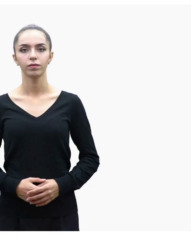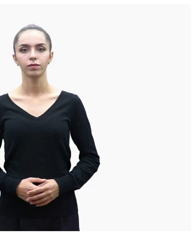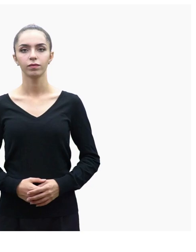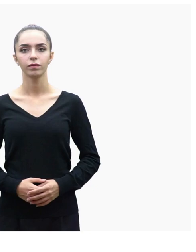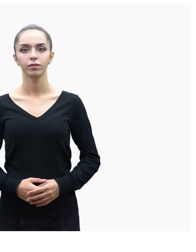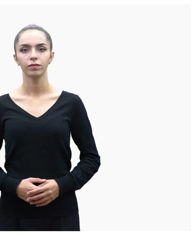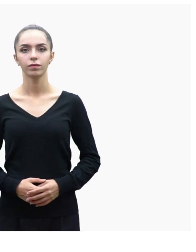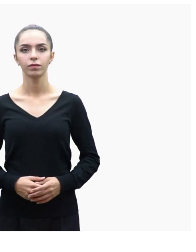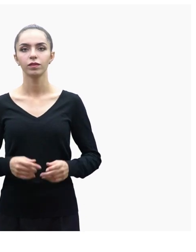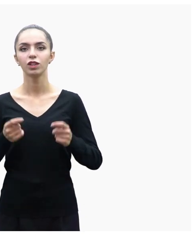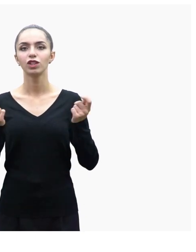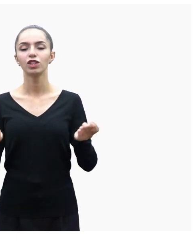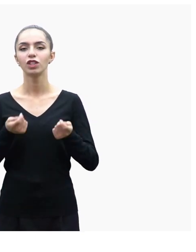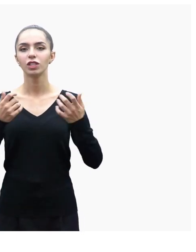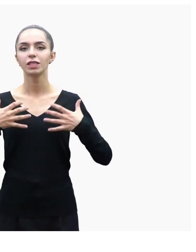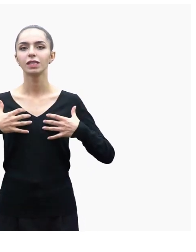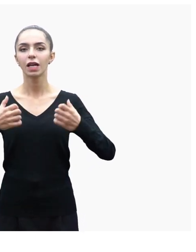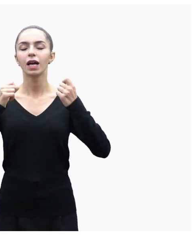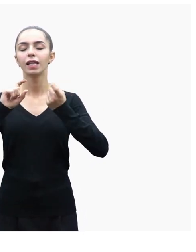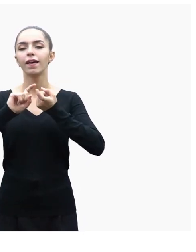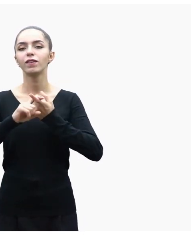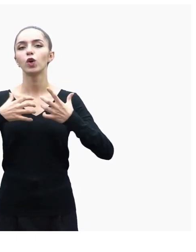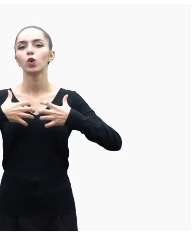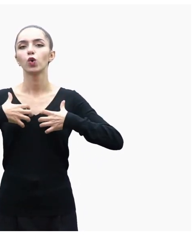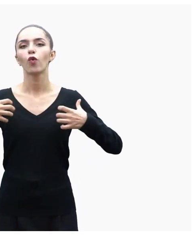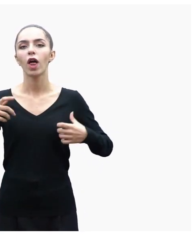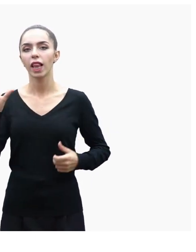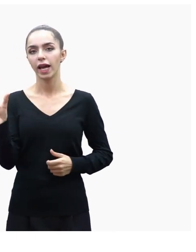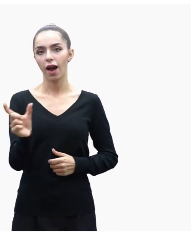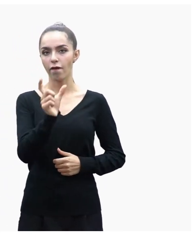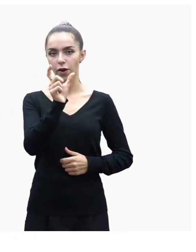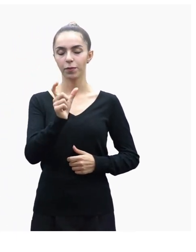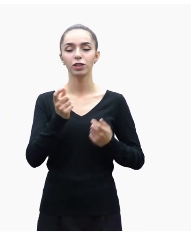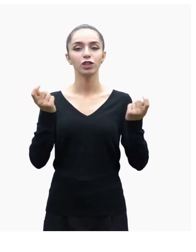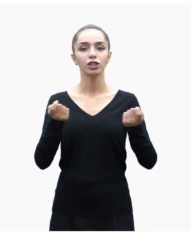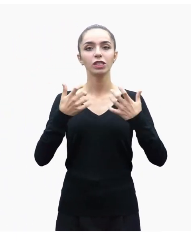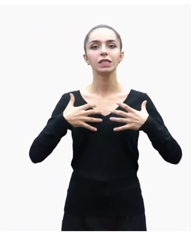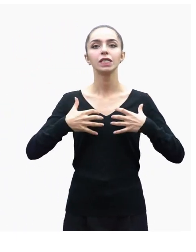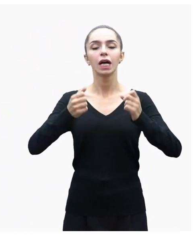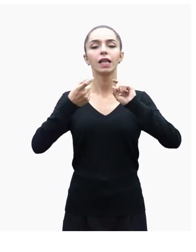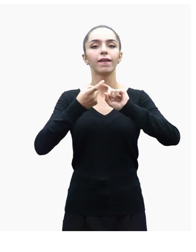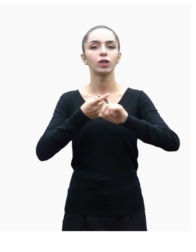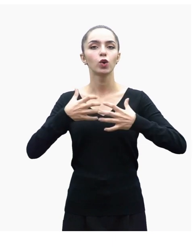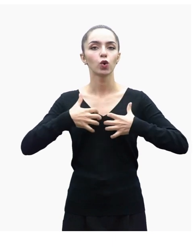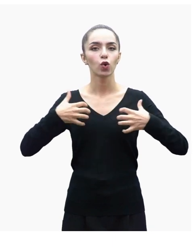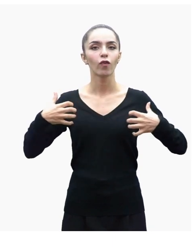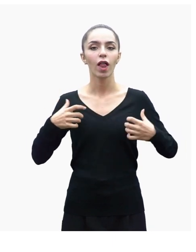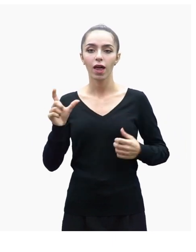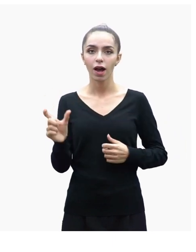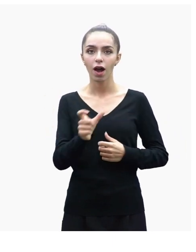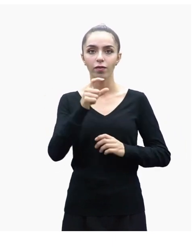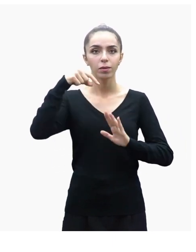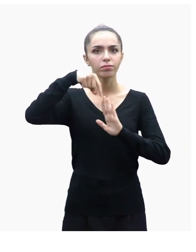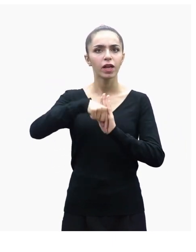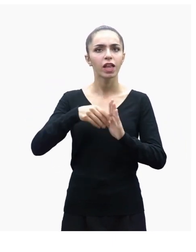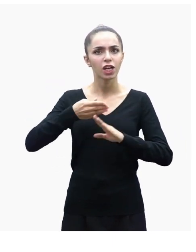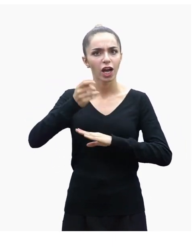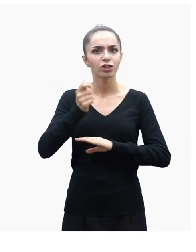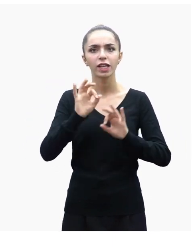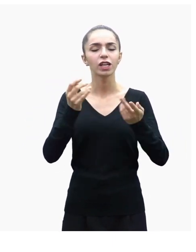İş Sağlığı ve Güvenliği Kavramı İş sağlığı ve güvenliği kavramının özünde çalışanların mesleki sağlık